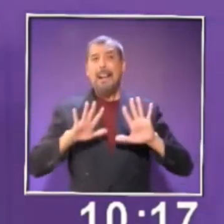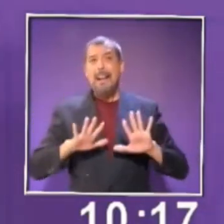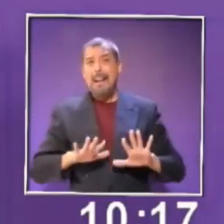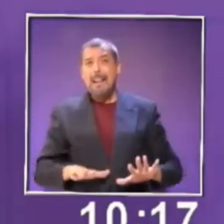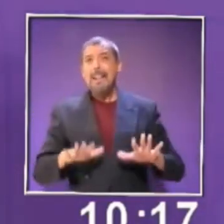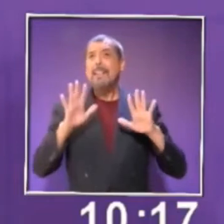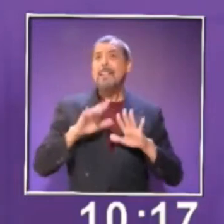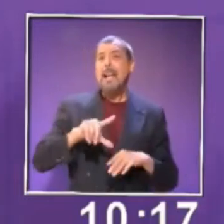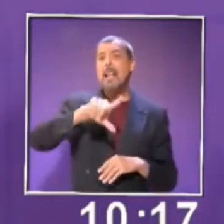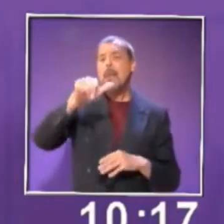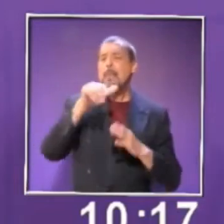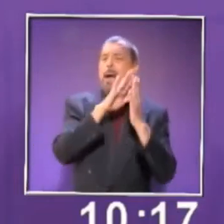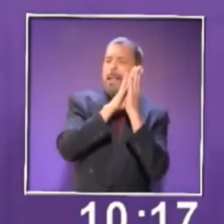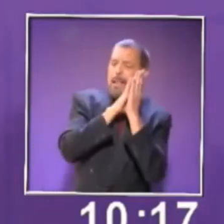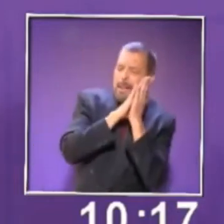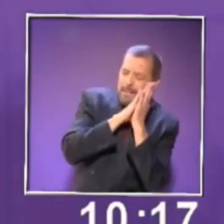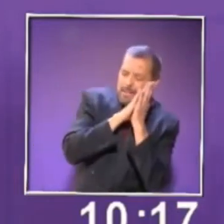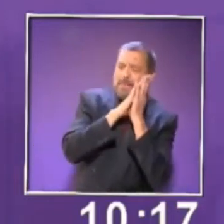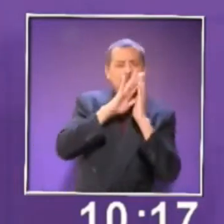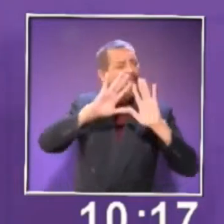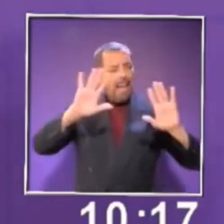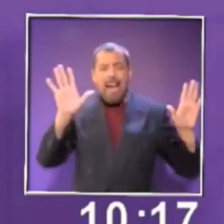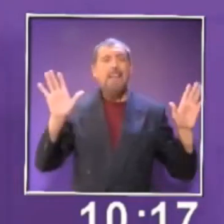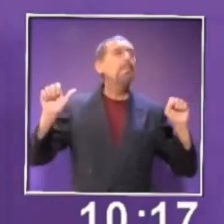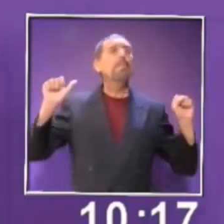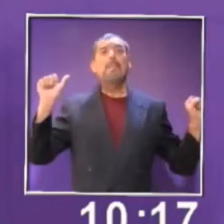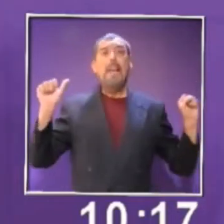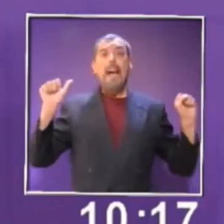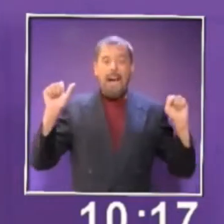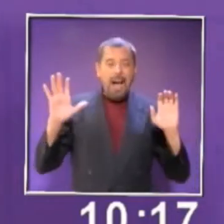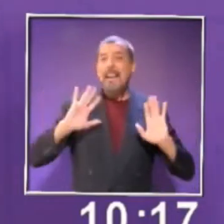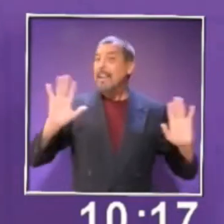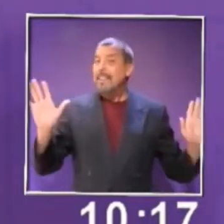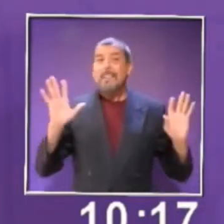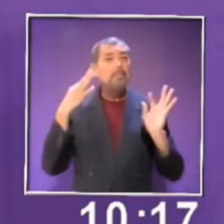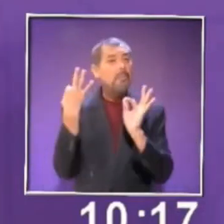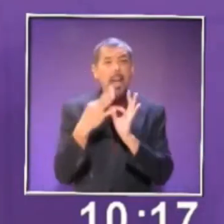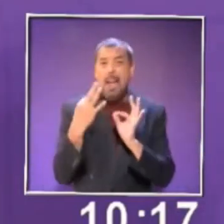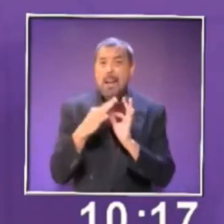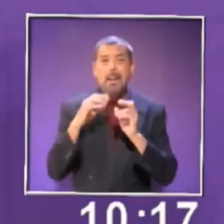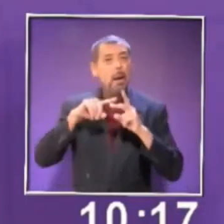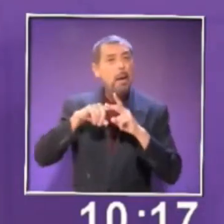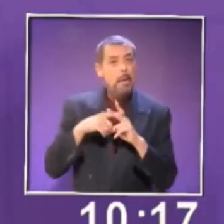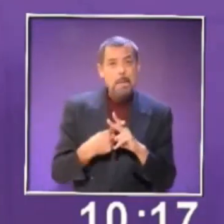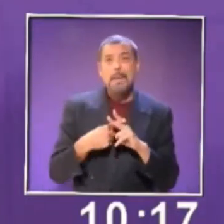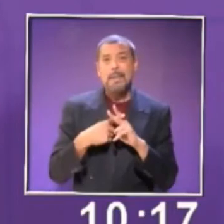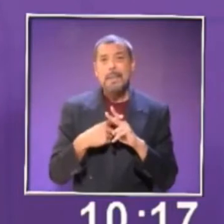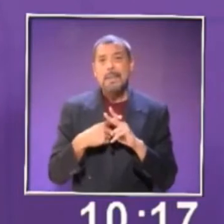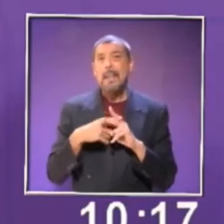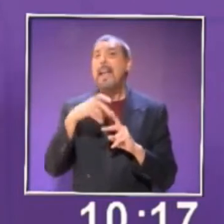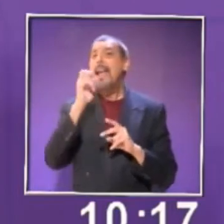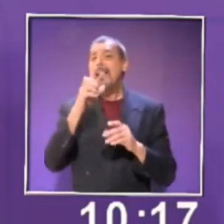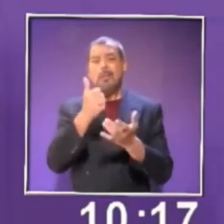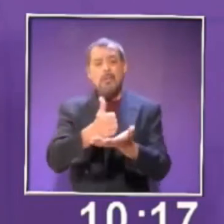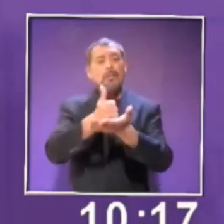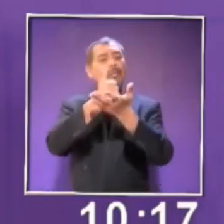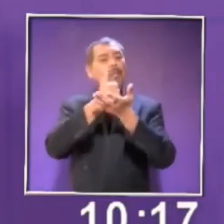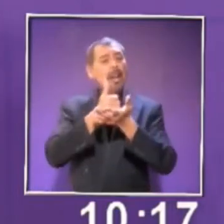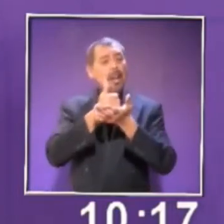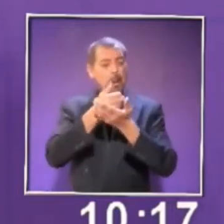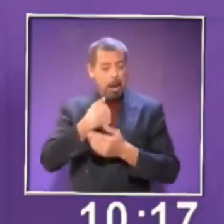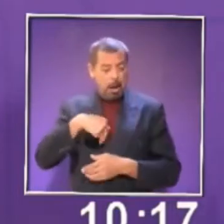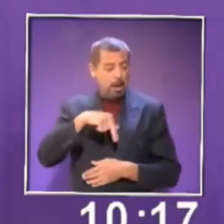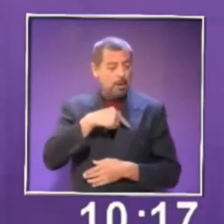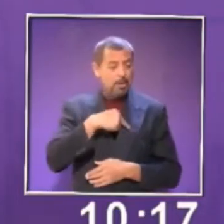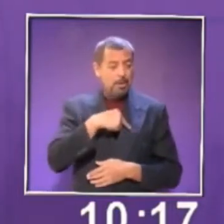También después de una siesta. Esto nos puede ayudar a que se relaje y se tranquilice nuestro pequeño. Y esto nos puede ayudar a nosotros,